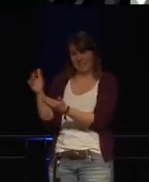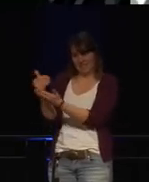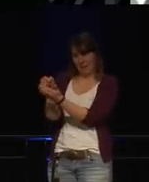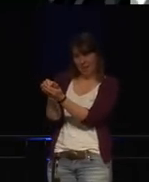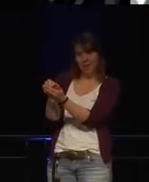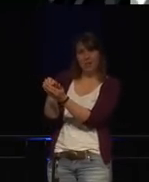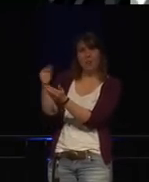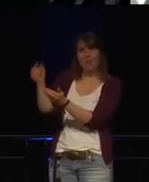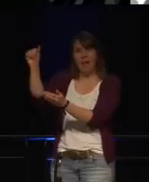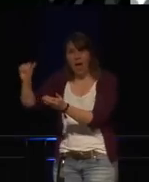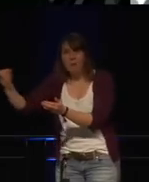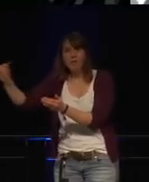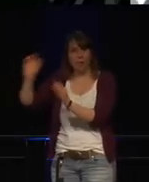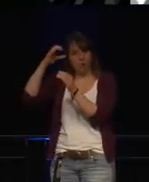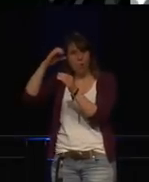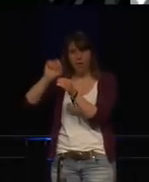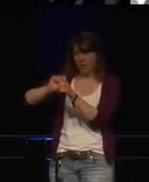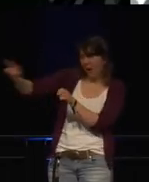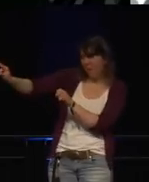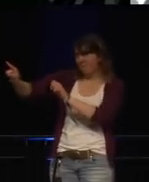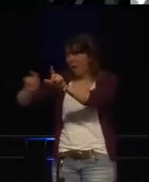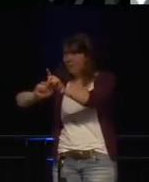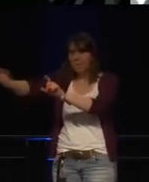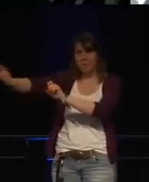Server von Amazon und Google.